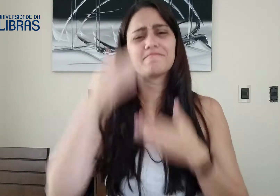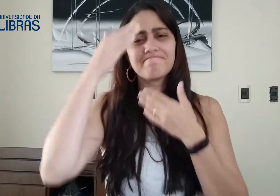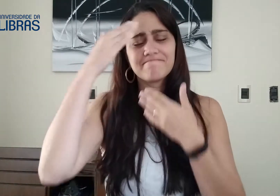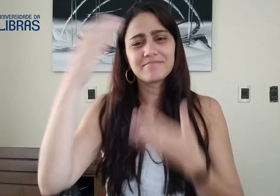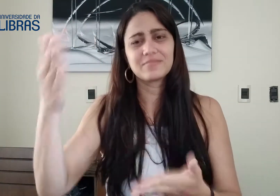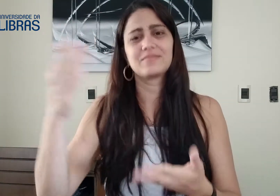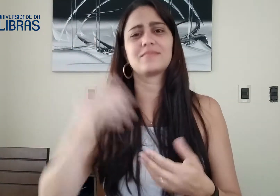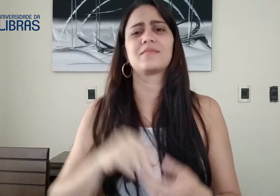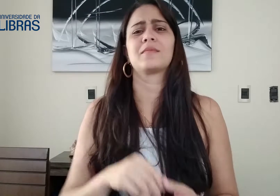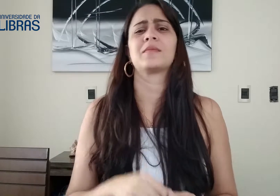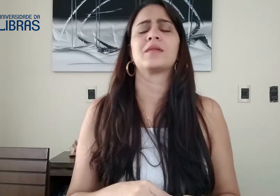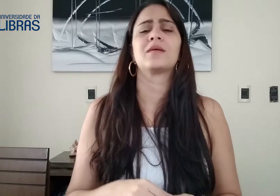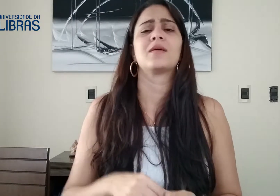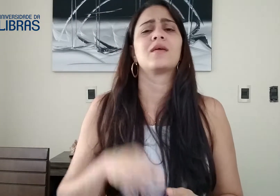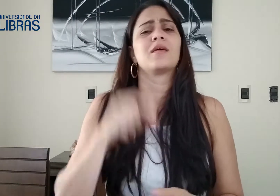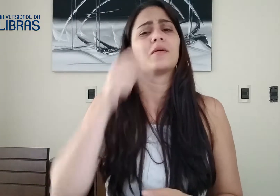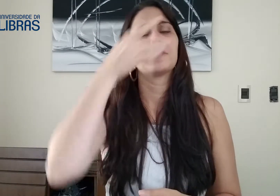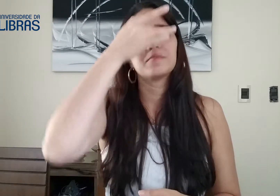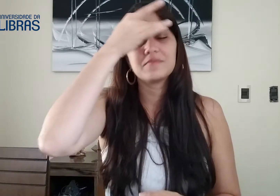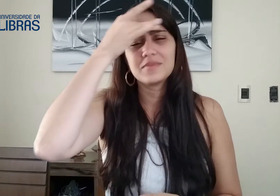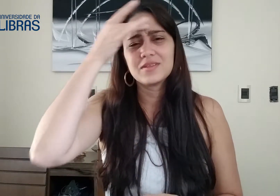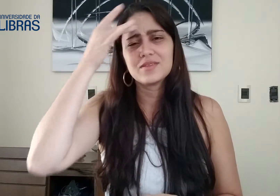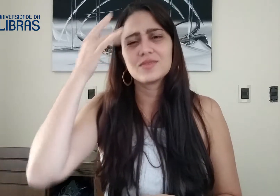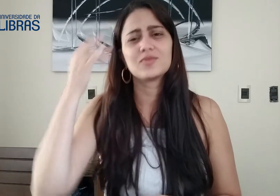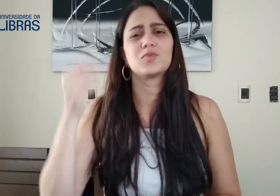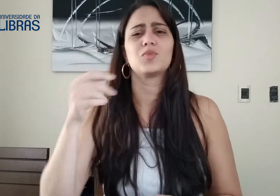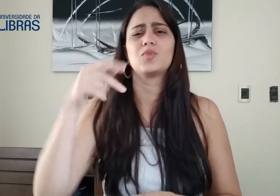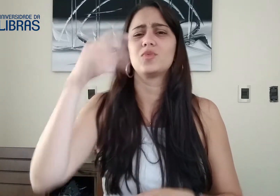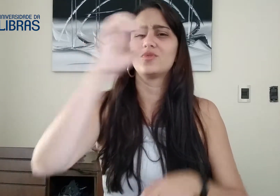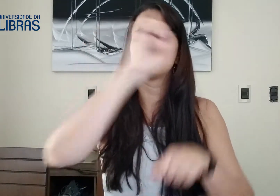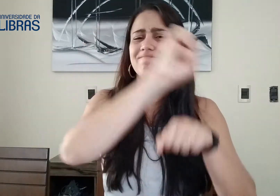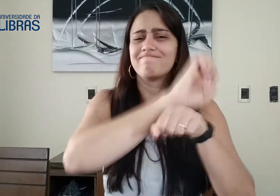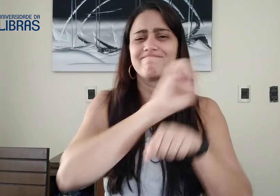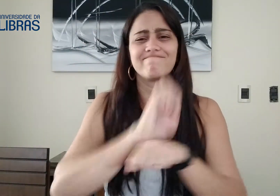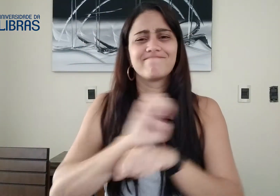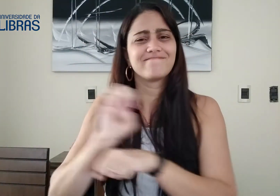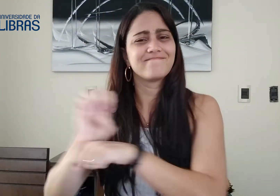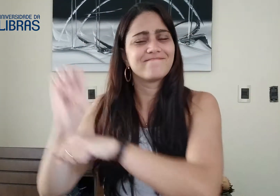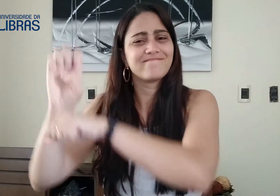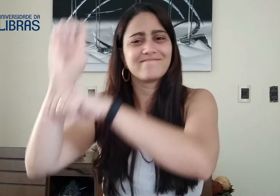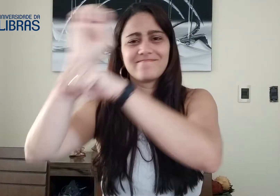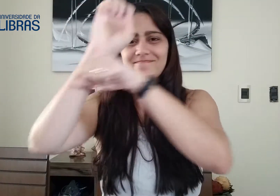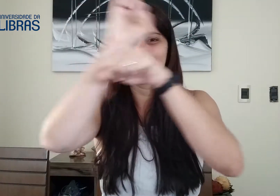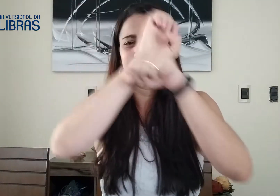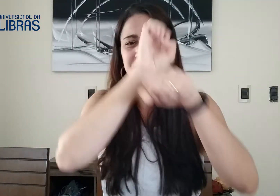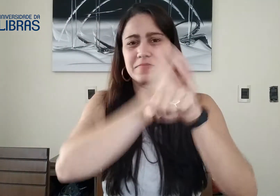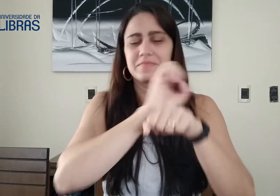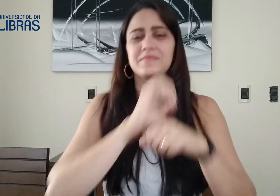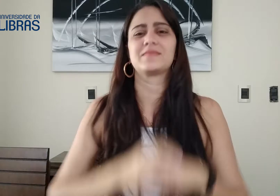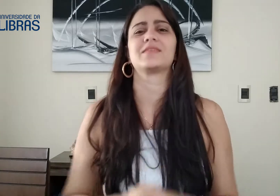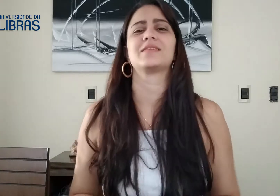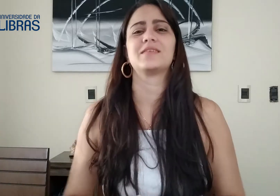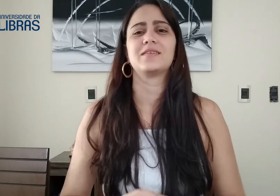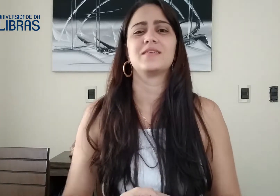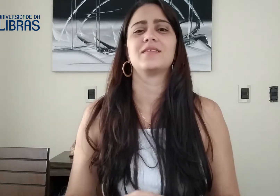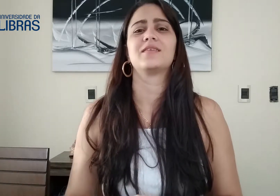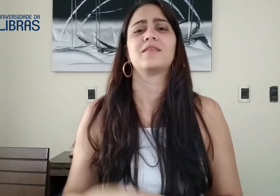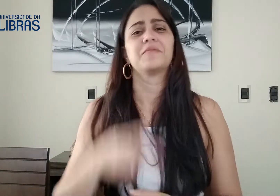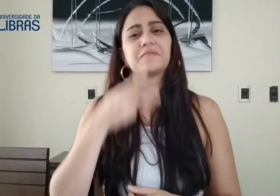agradecendo, me parabenizando pelo desafio. Pessoas de vários estados